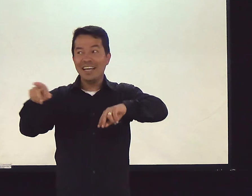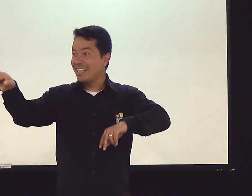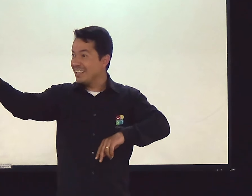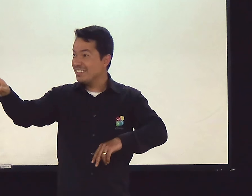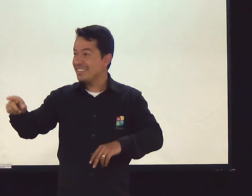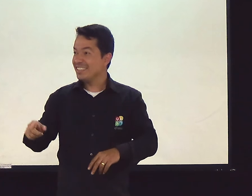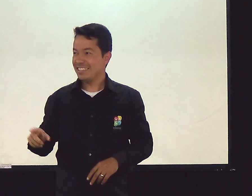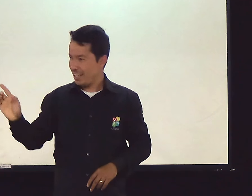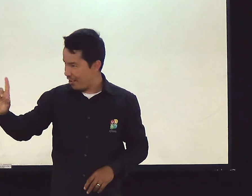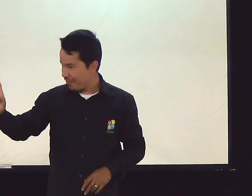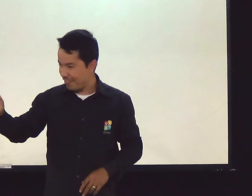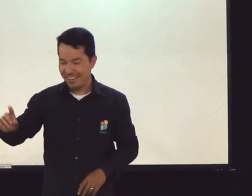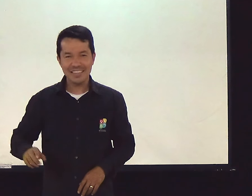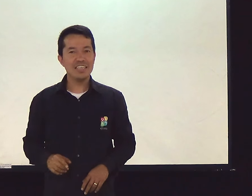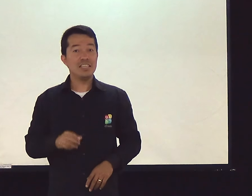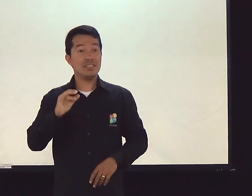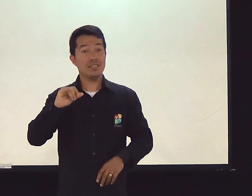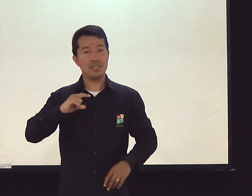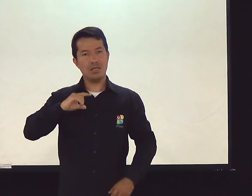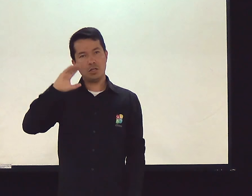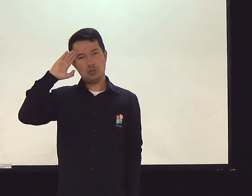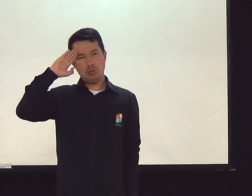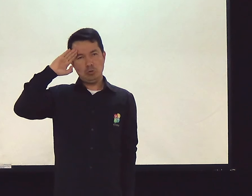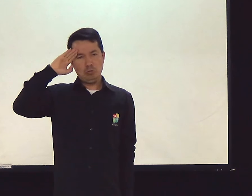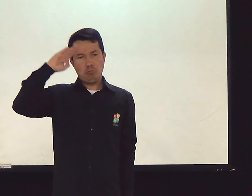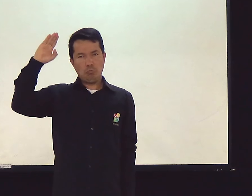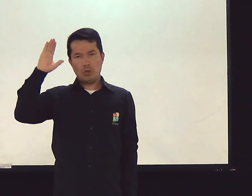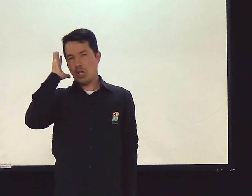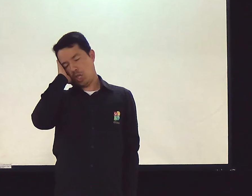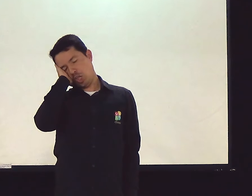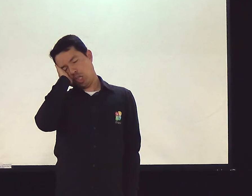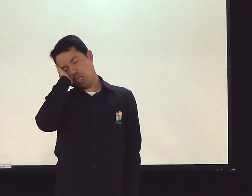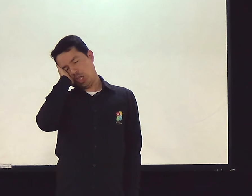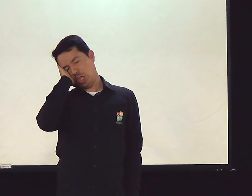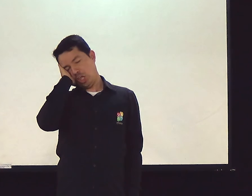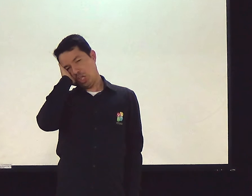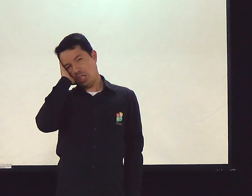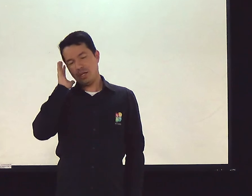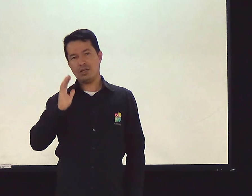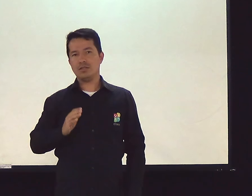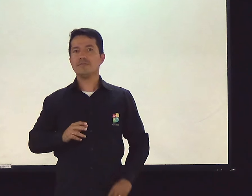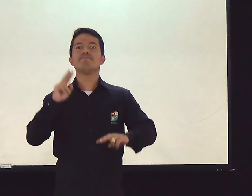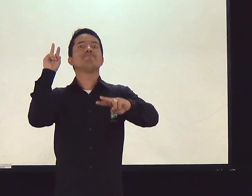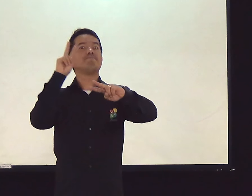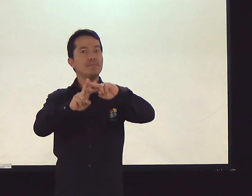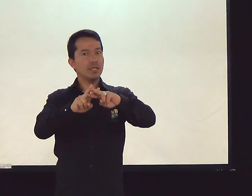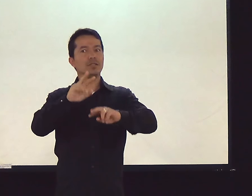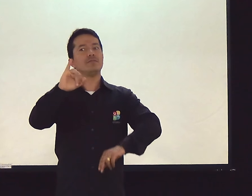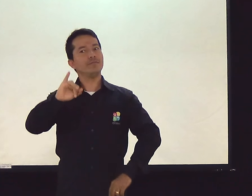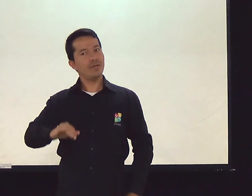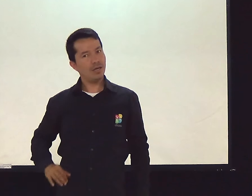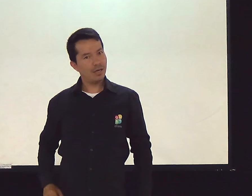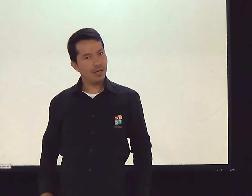Já foi preso? Não foi preso? Mas aí, esse soldado dorme em serviço? Ele é preso?